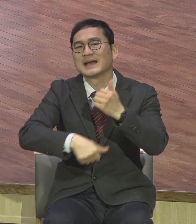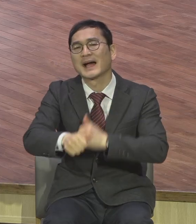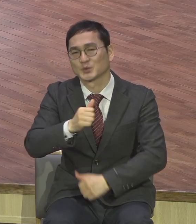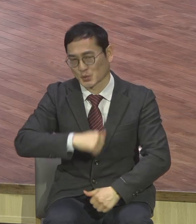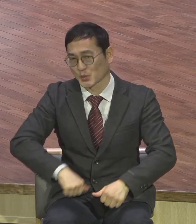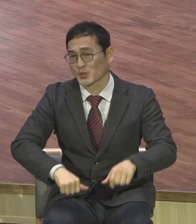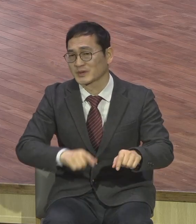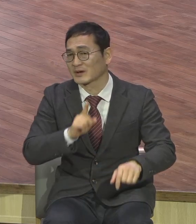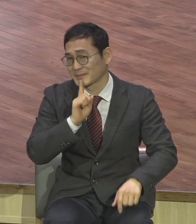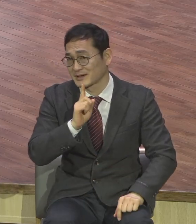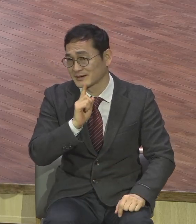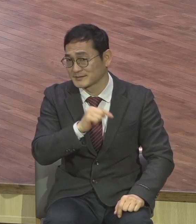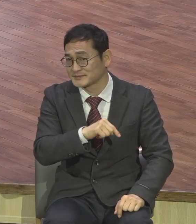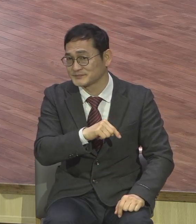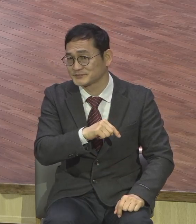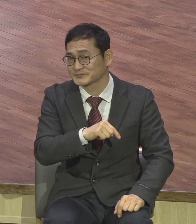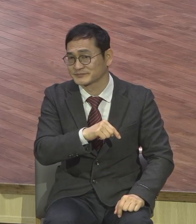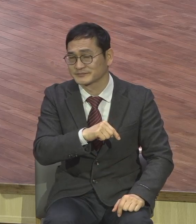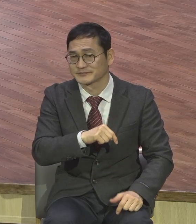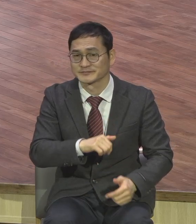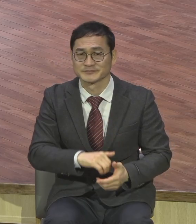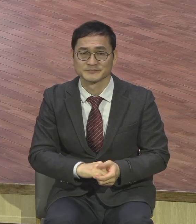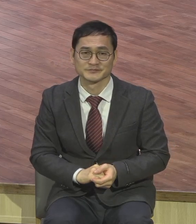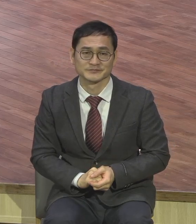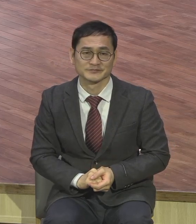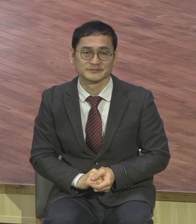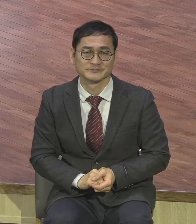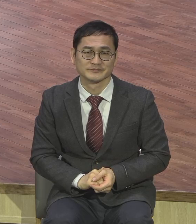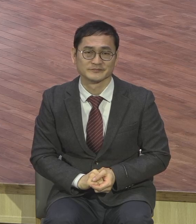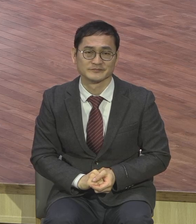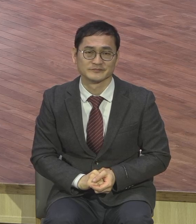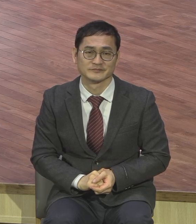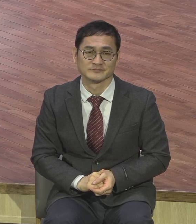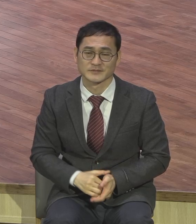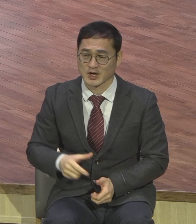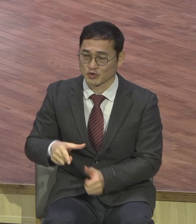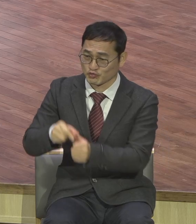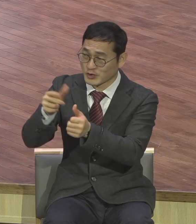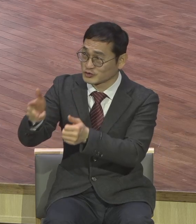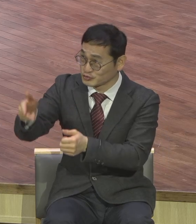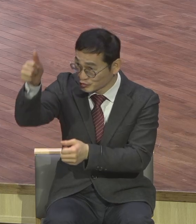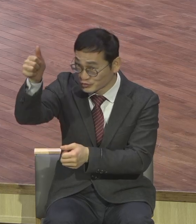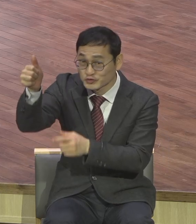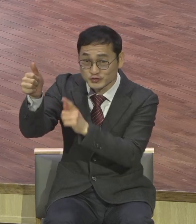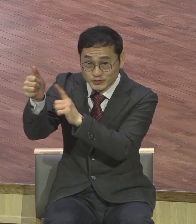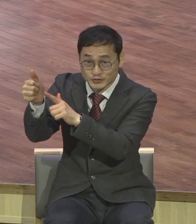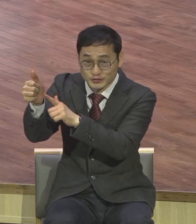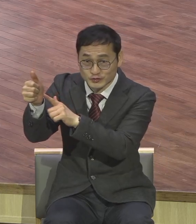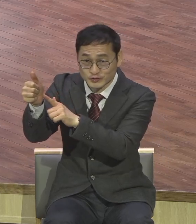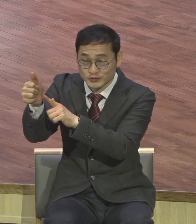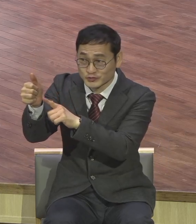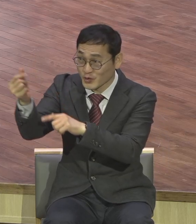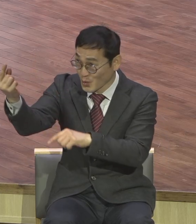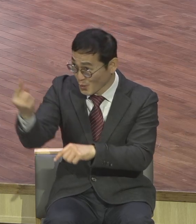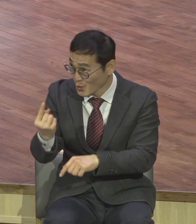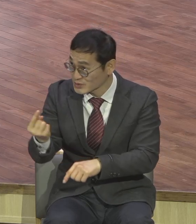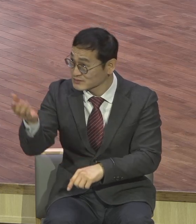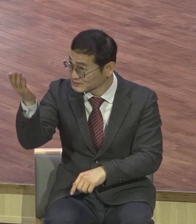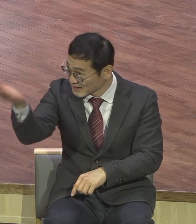메시야적 권능을 가지고 나를 치유해 주세요 라는 그 말이 이들이